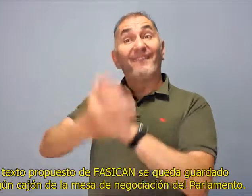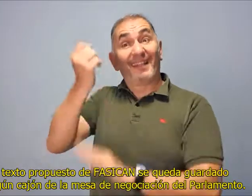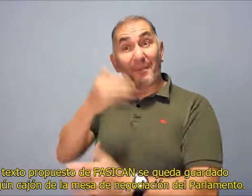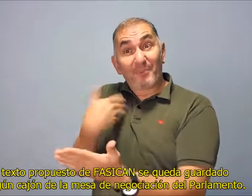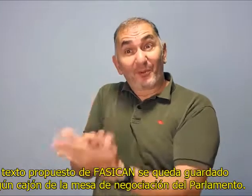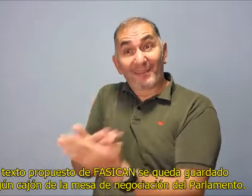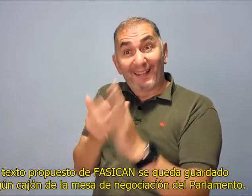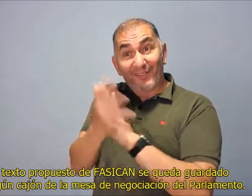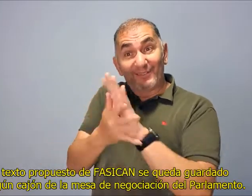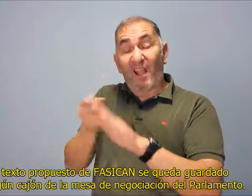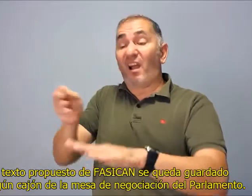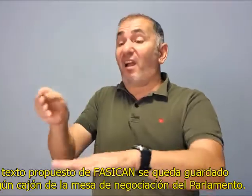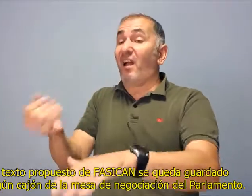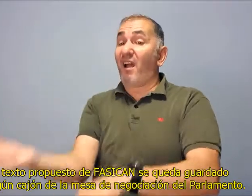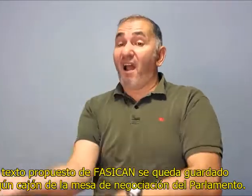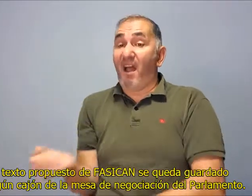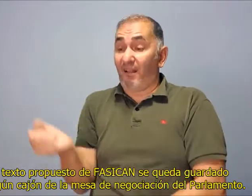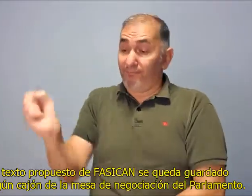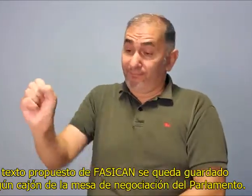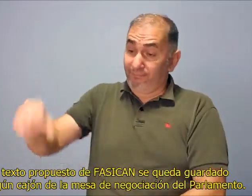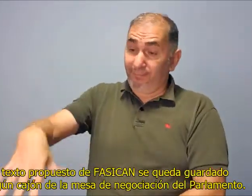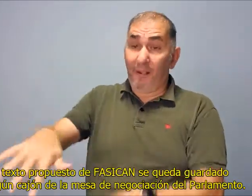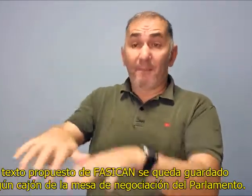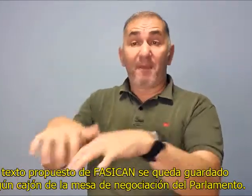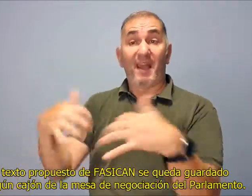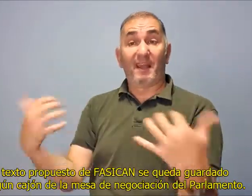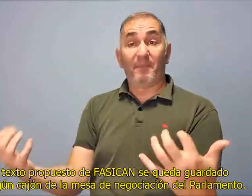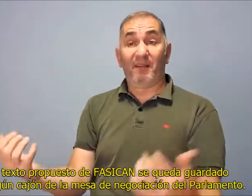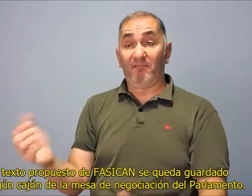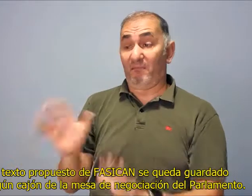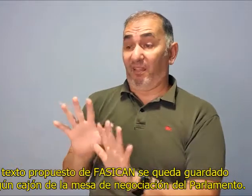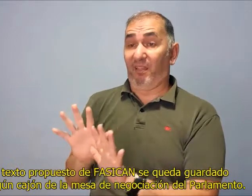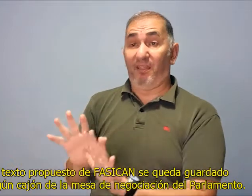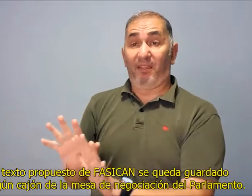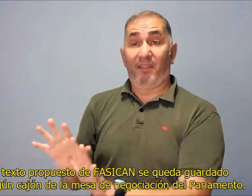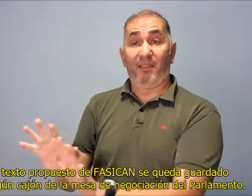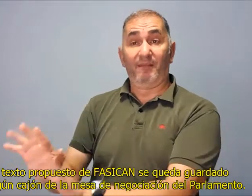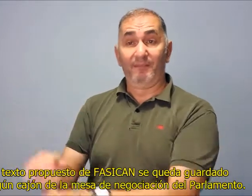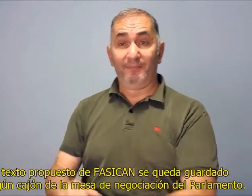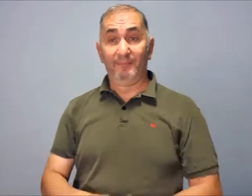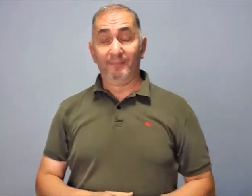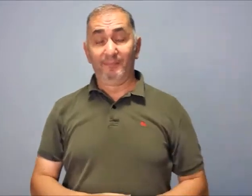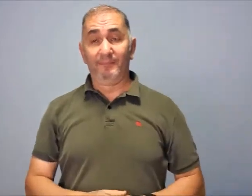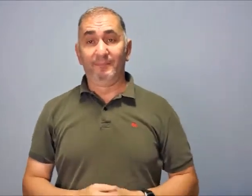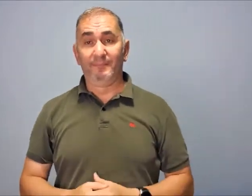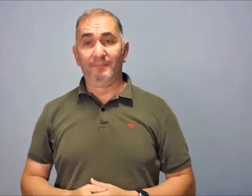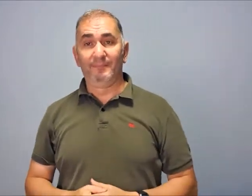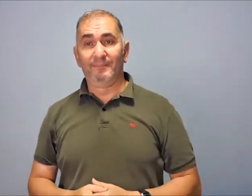El texto propuesto de FASICAN se queda guardado en algún cajón de la mesa de negociación del Parlamento.